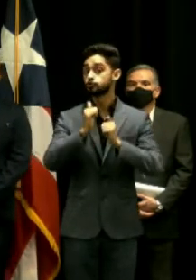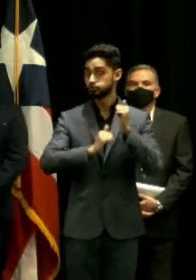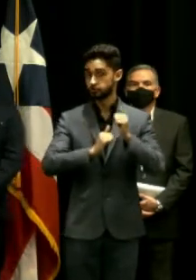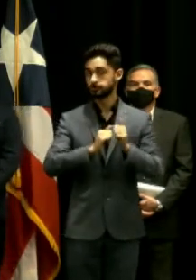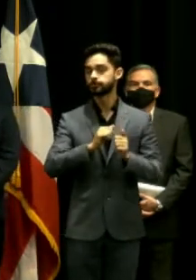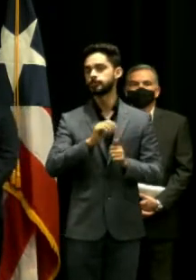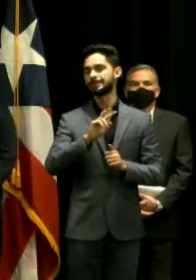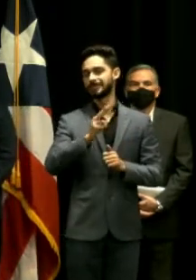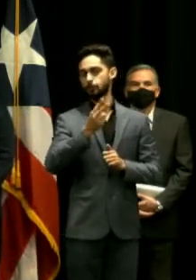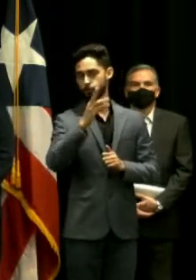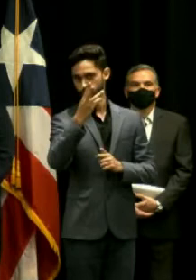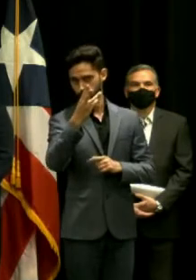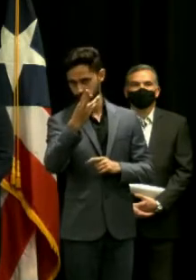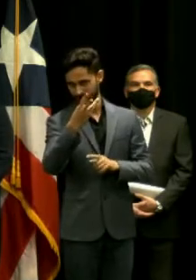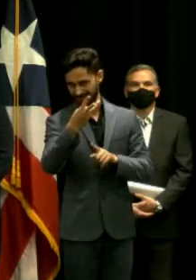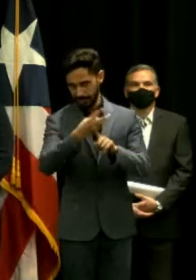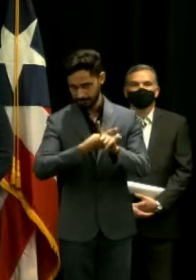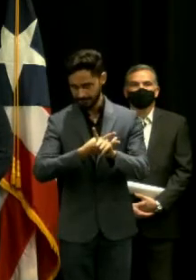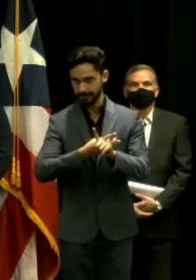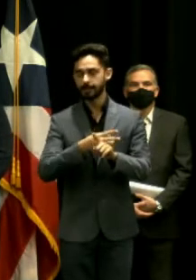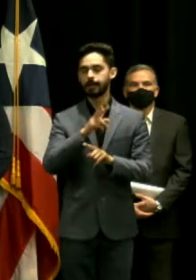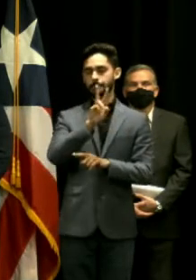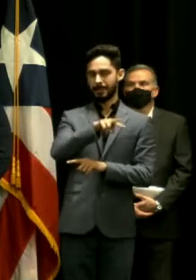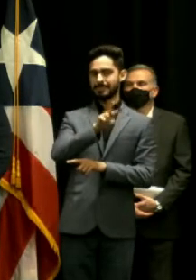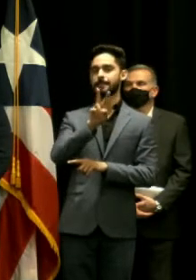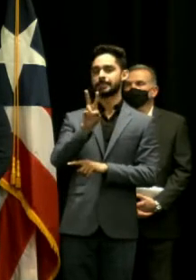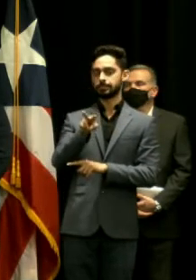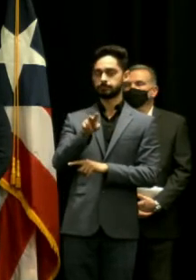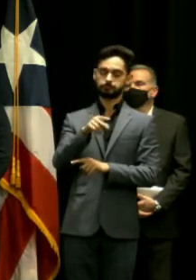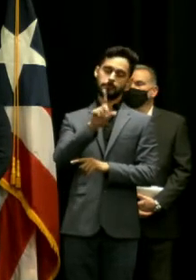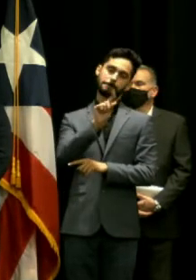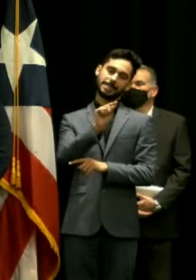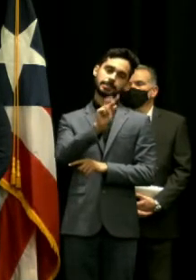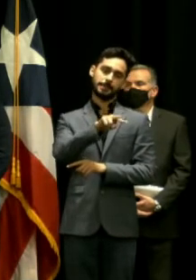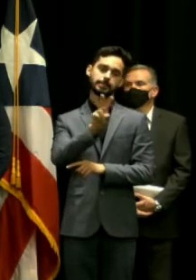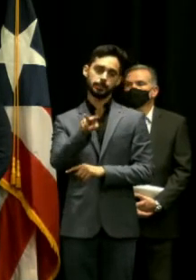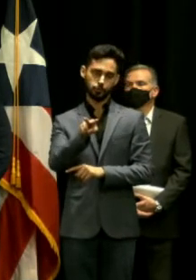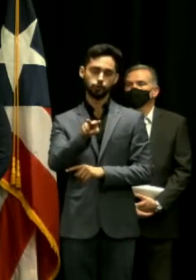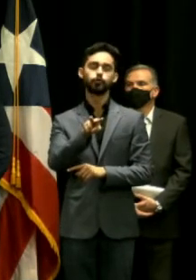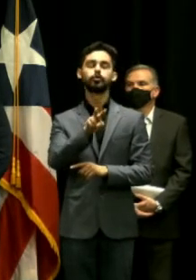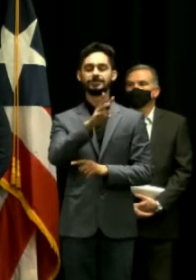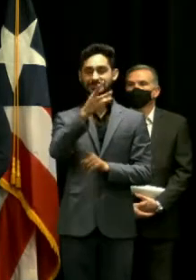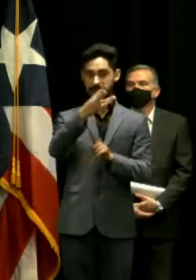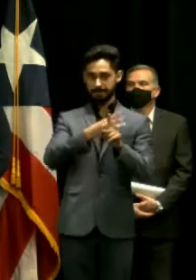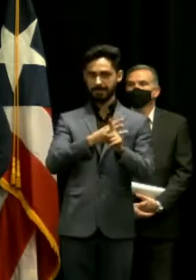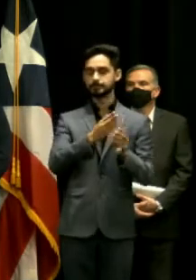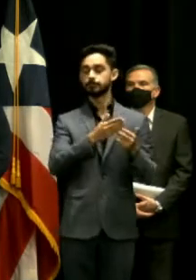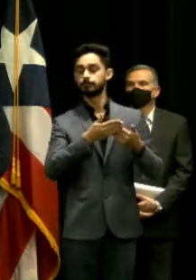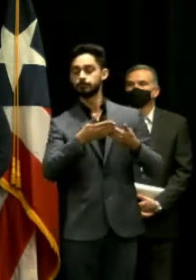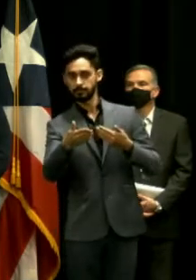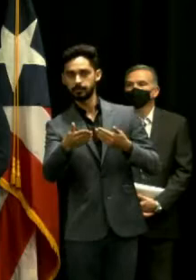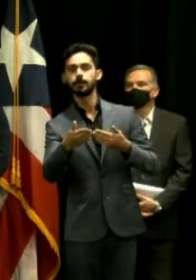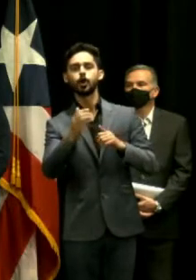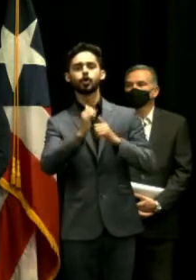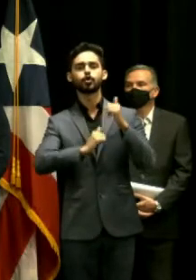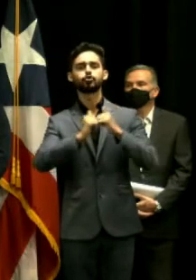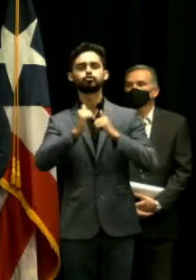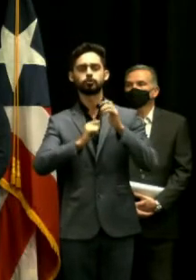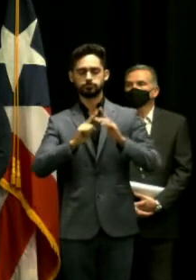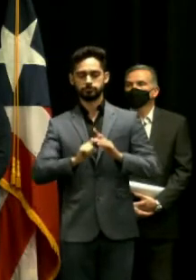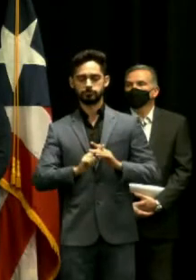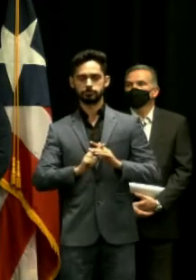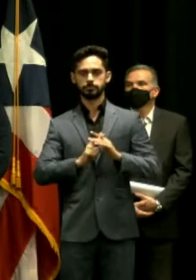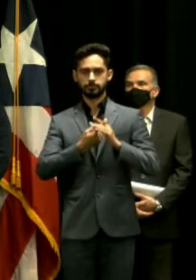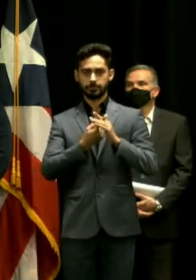trimestre del 2022 ya para la final de este